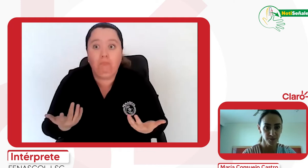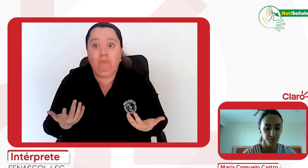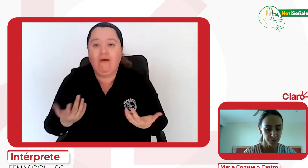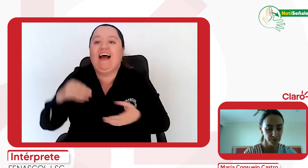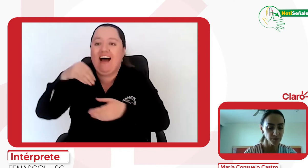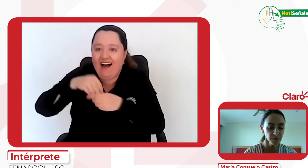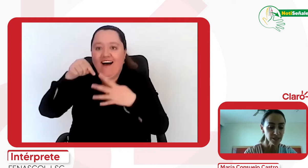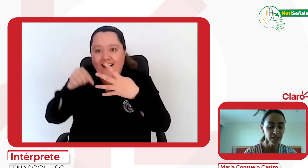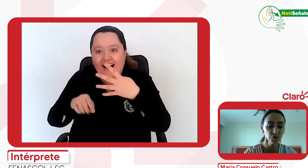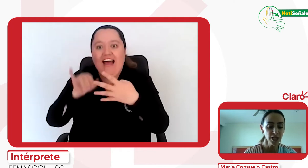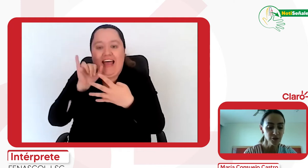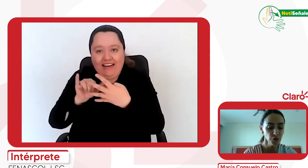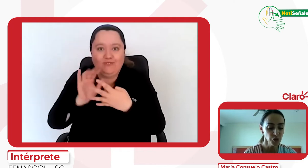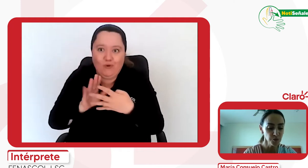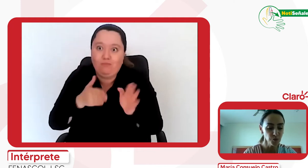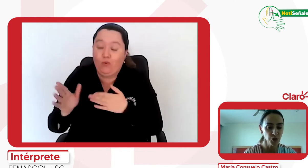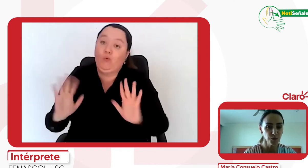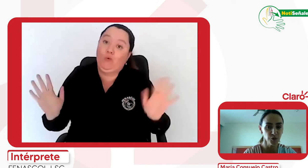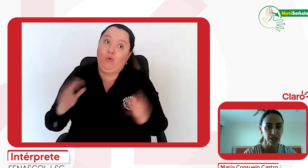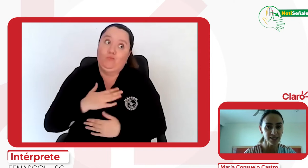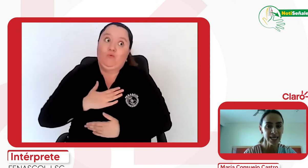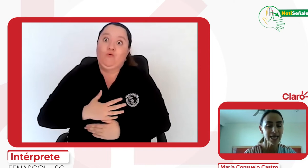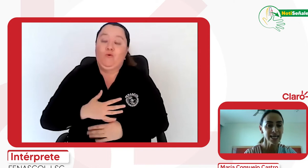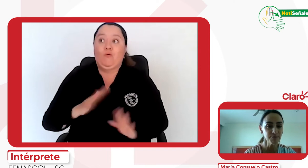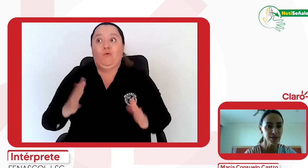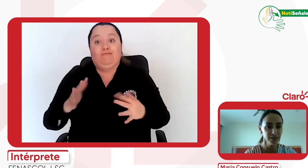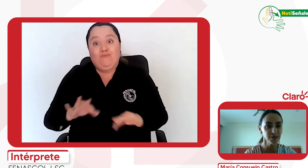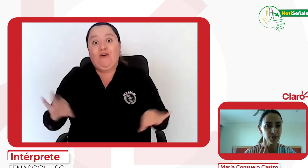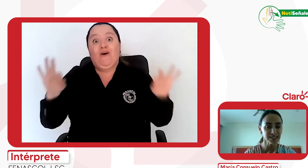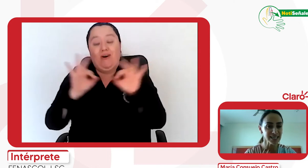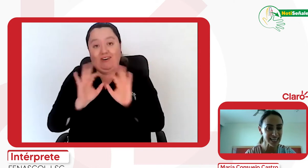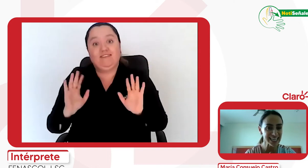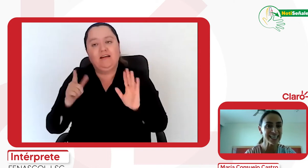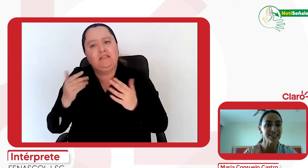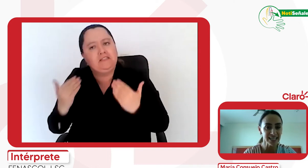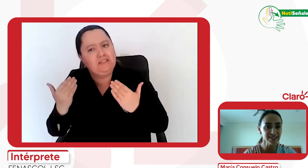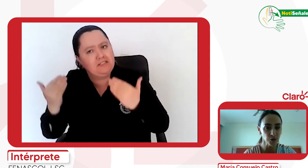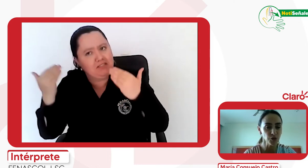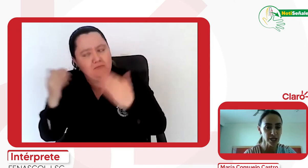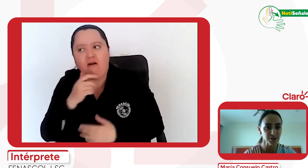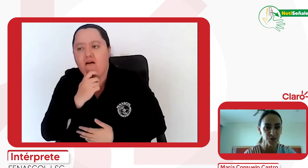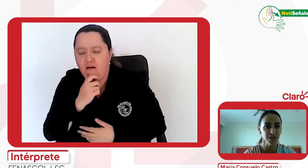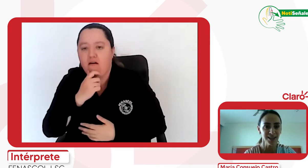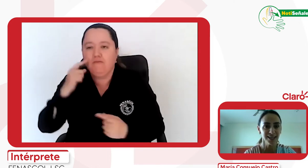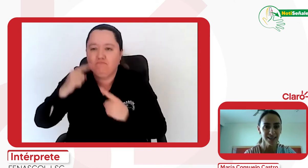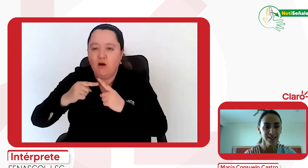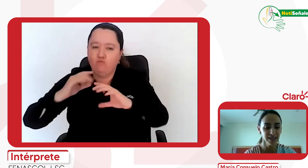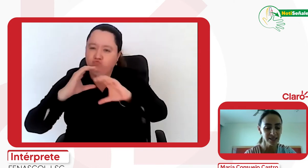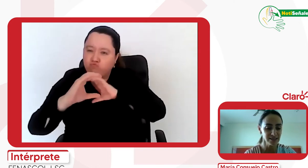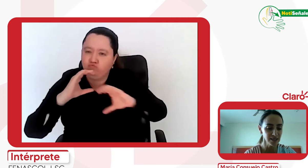alivio muy importante y permite, pues, acercar y tener esa comunicación que es tan